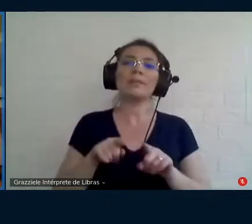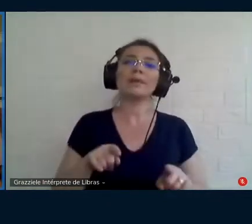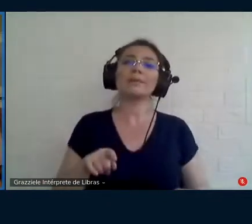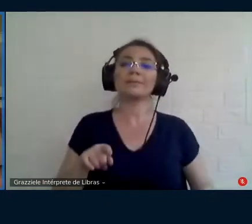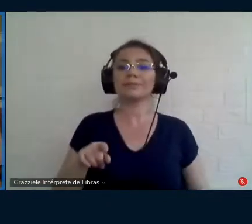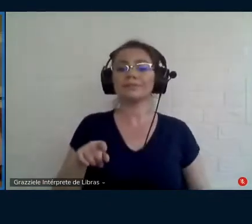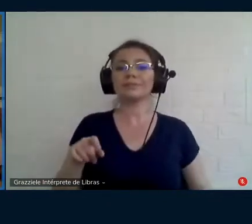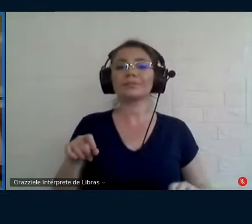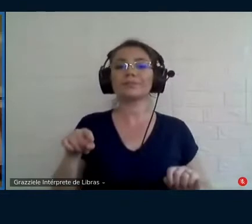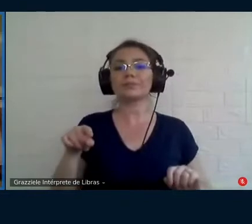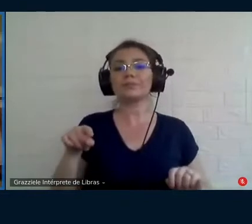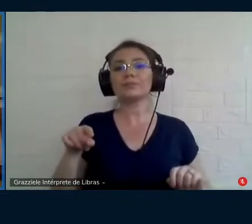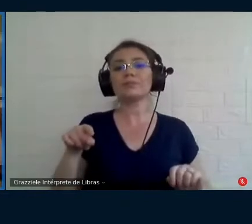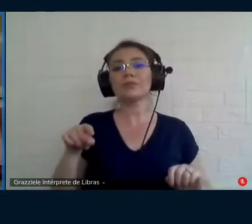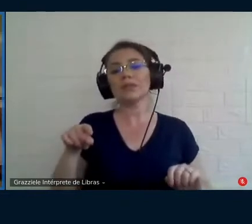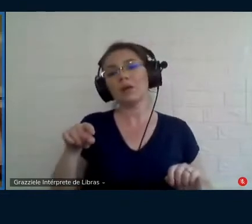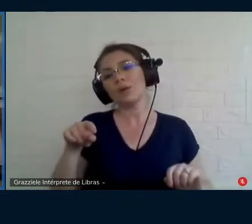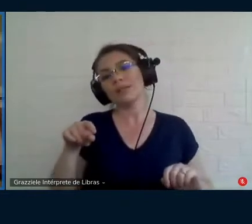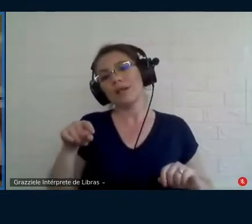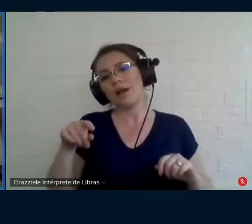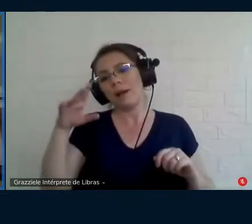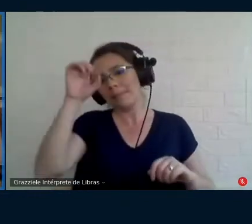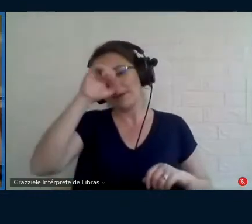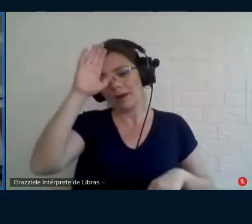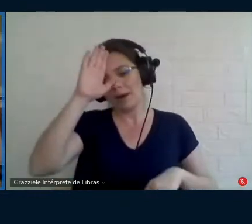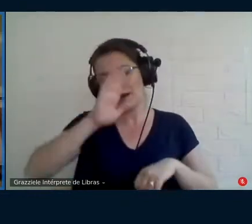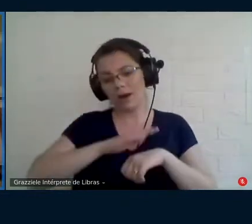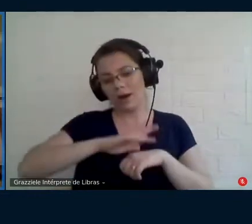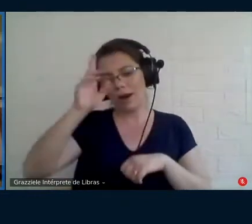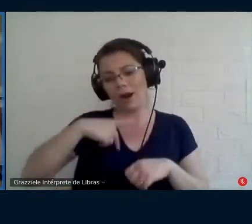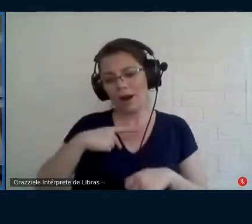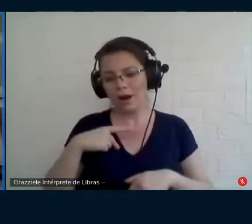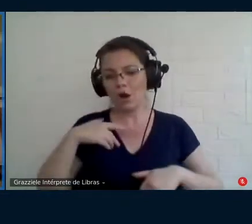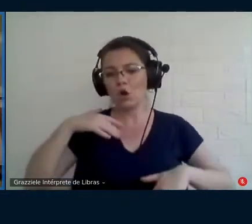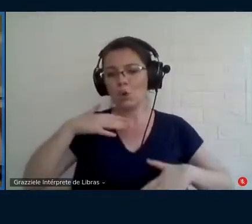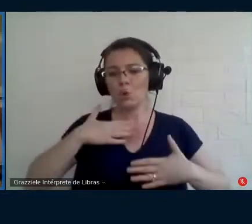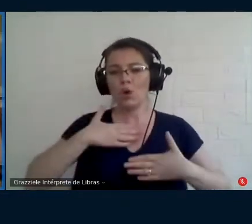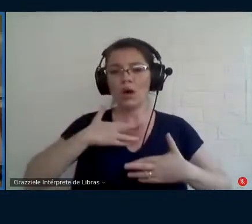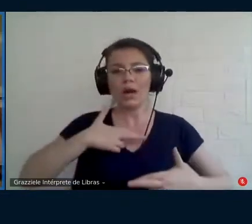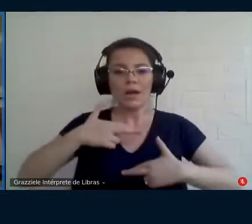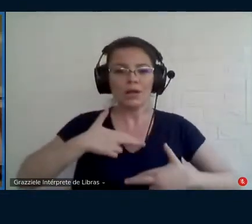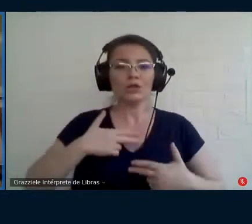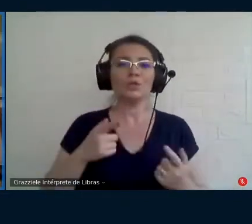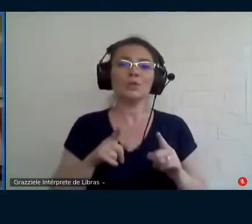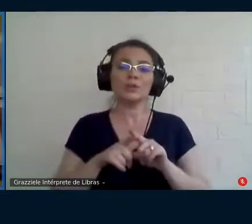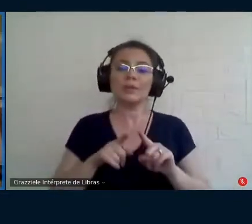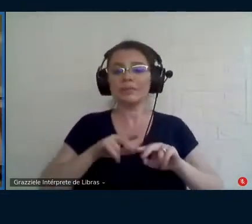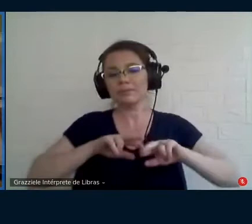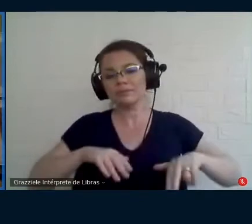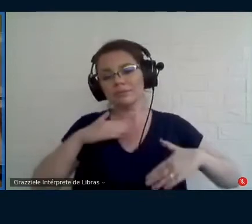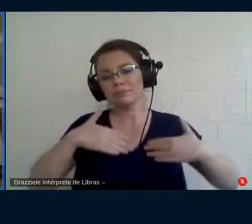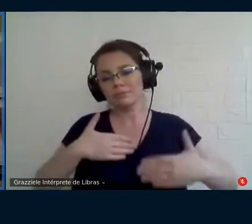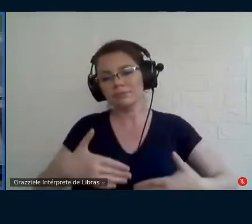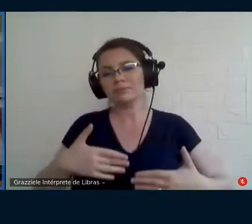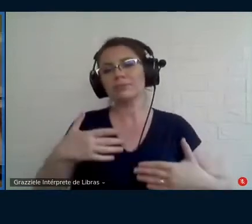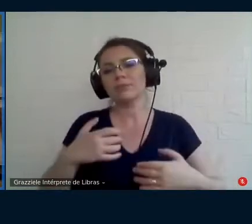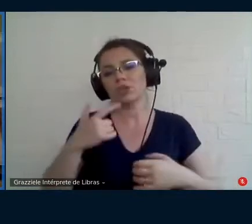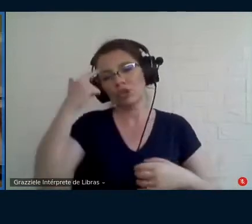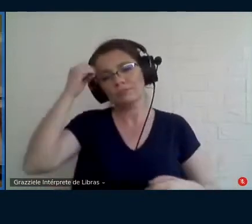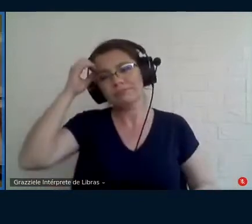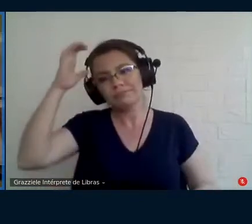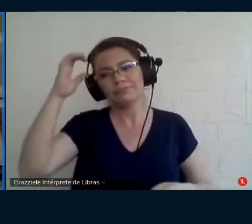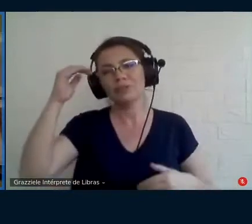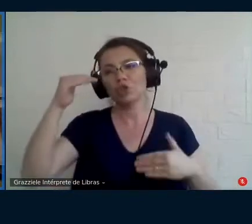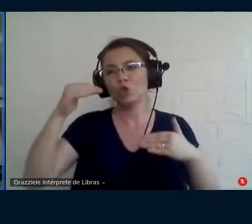autonomia de uma aprendizagem autoritimada da construção de possibilidades de aprendizagens e outras